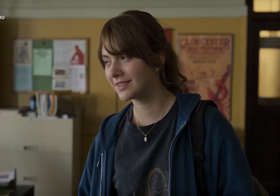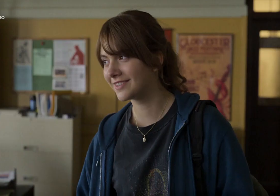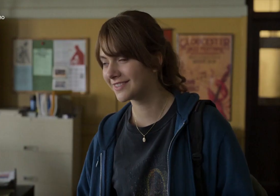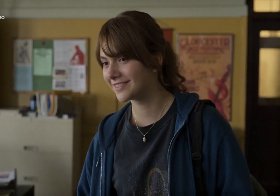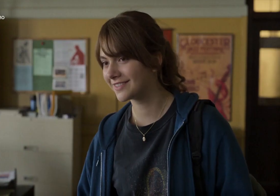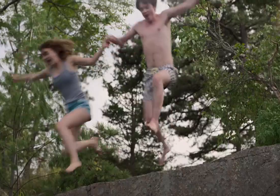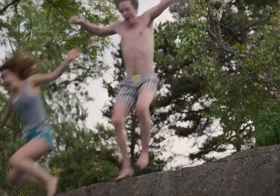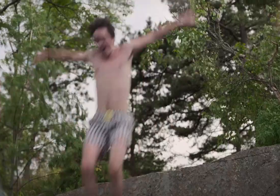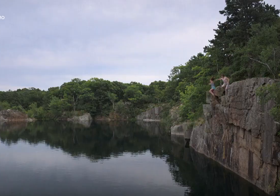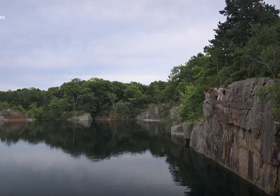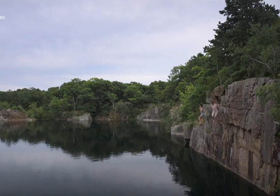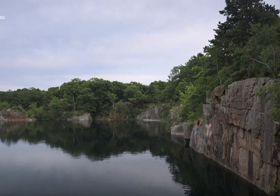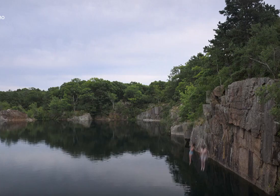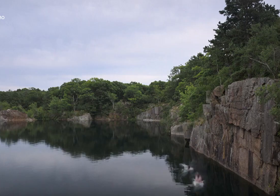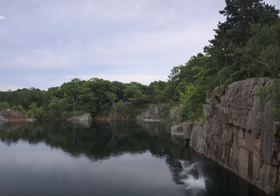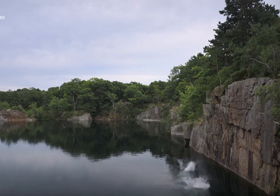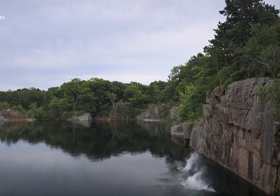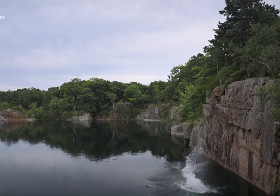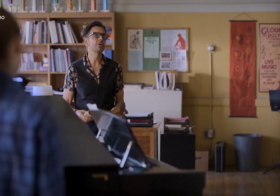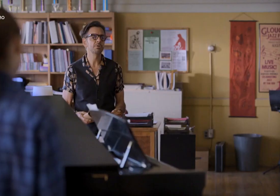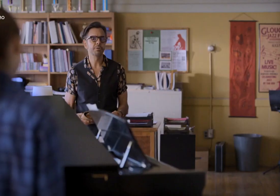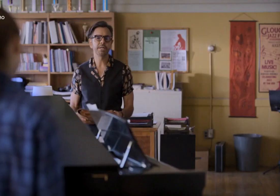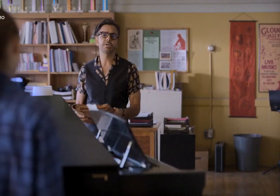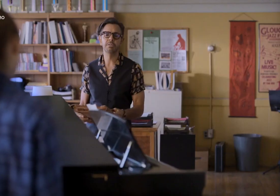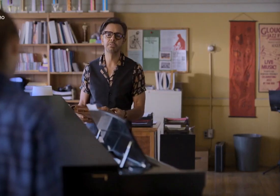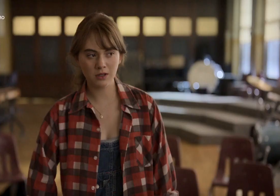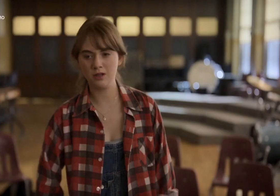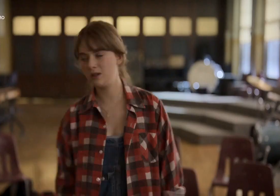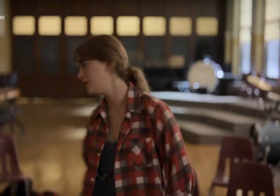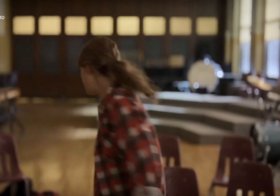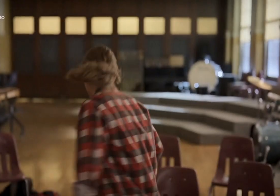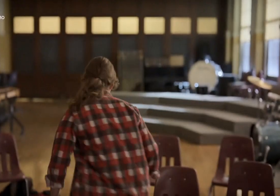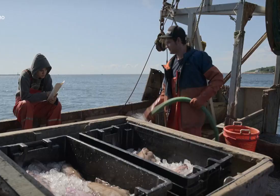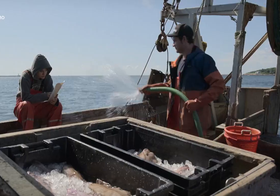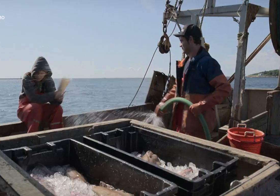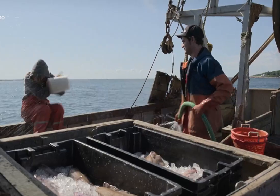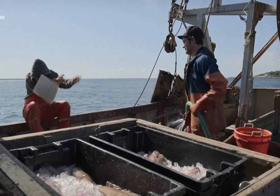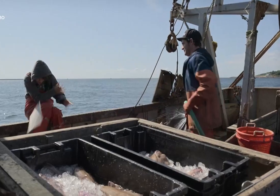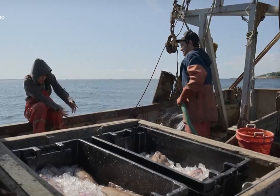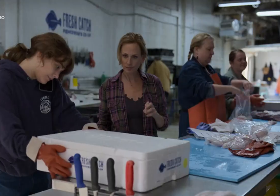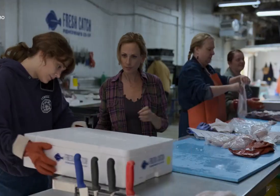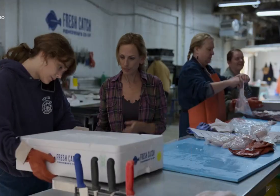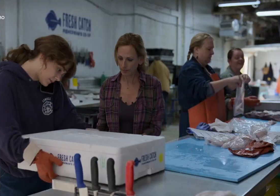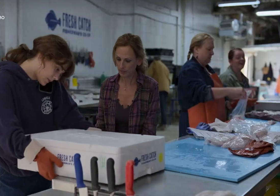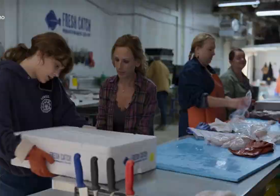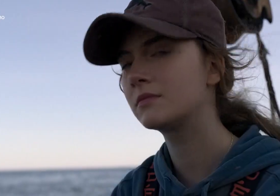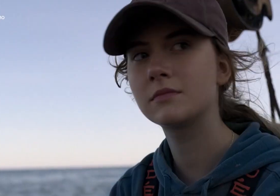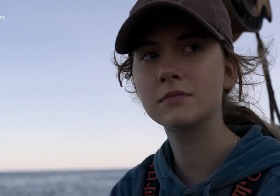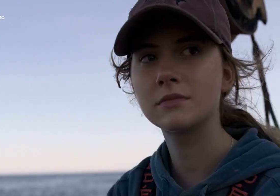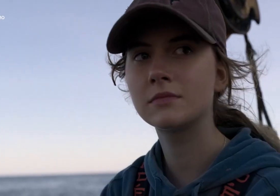Interessante. E la ricerca di se stessi. Sai cantare. Cosa farai l'anno prossimo? Ma la paura di realizzare i propri sogni. Lavorerò per mio padre. Come ti senti